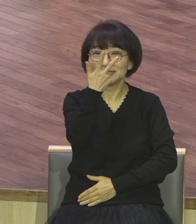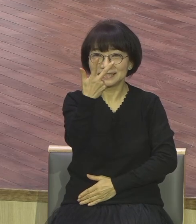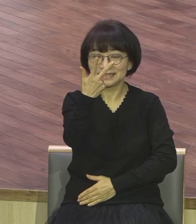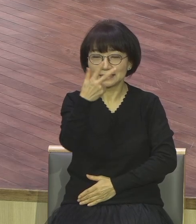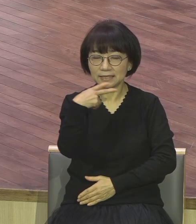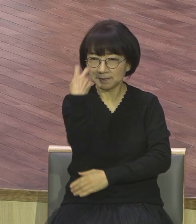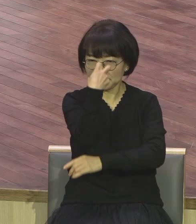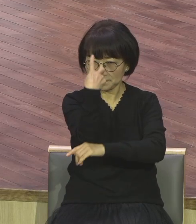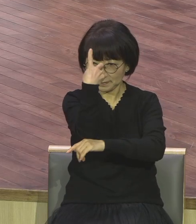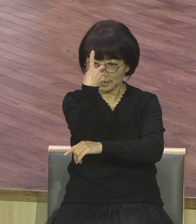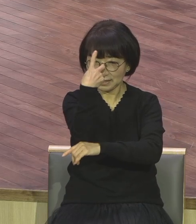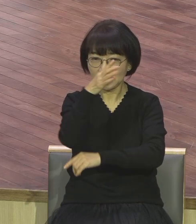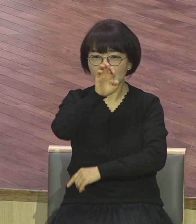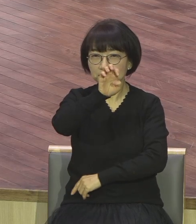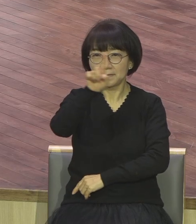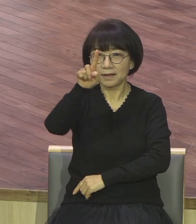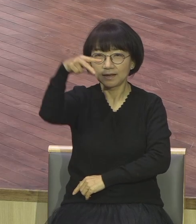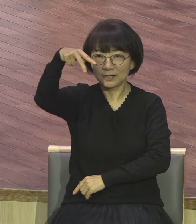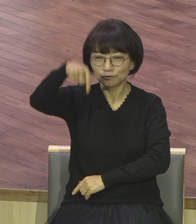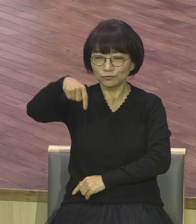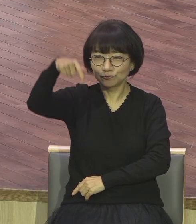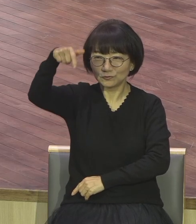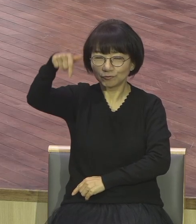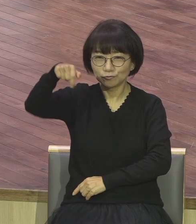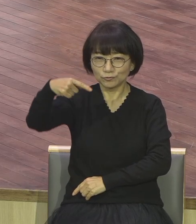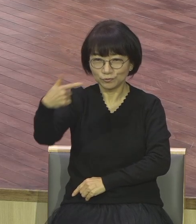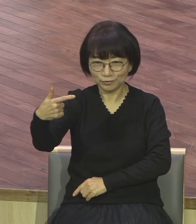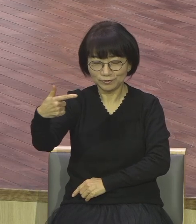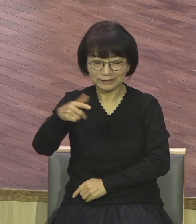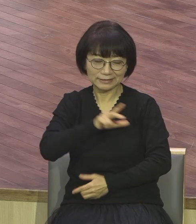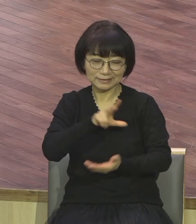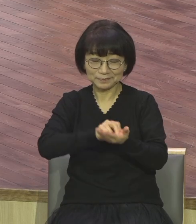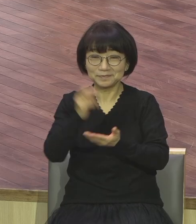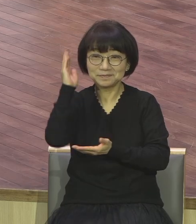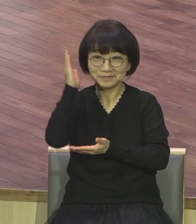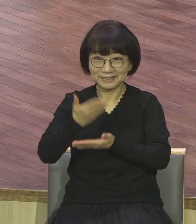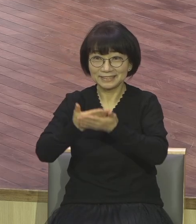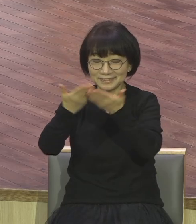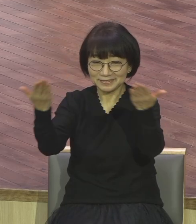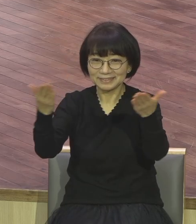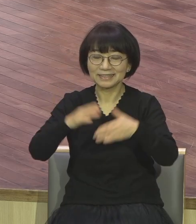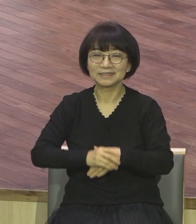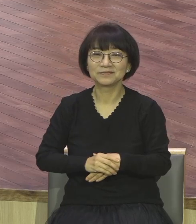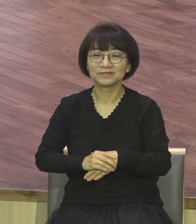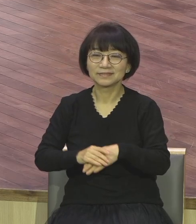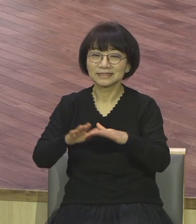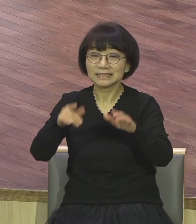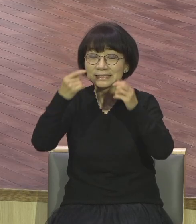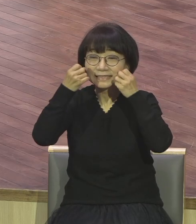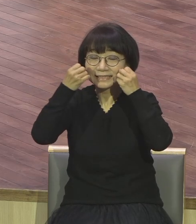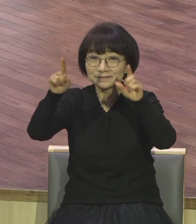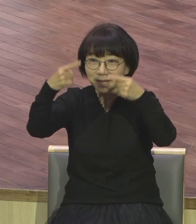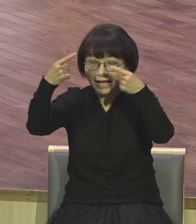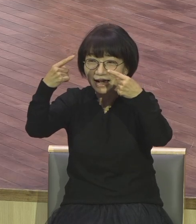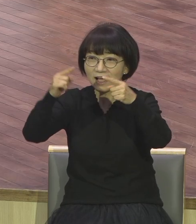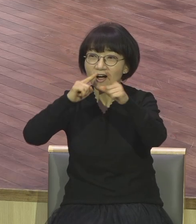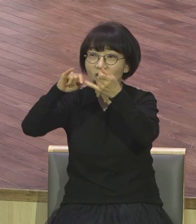말씀을 드립니다. 2021년도 새해에 하나님께서 우리에게 주신 은약의 말씀이 성취될 말씀이